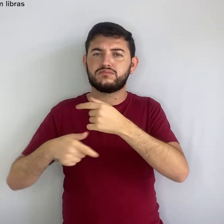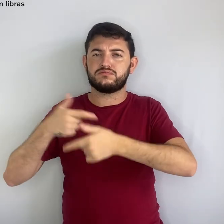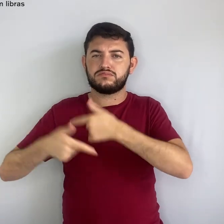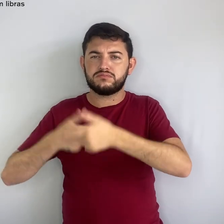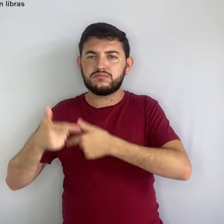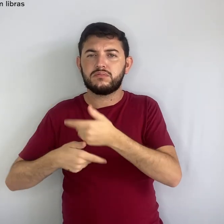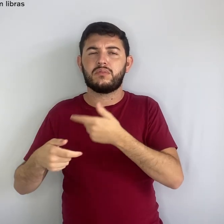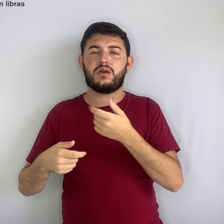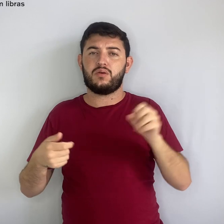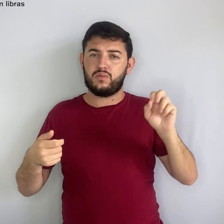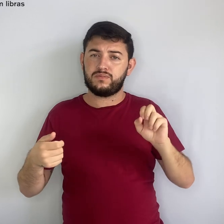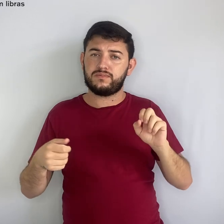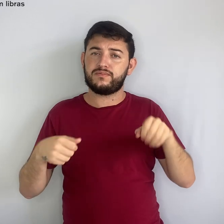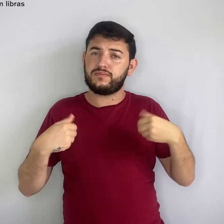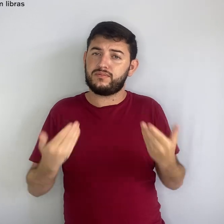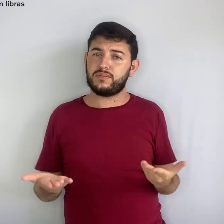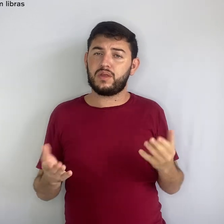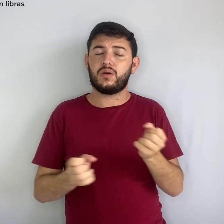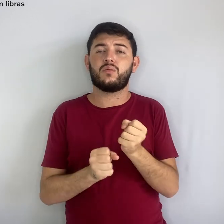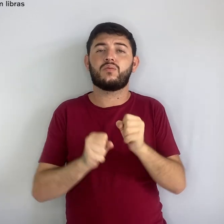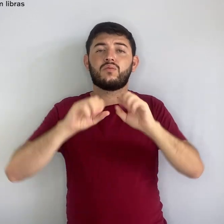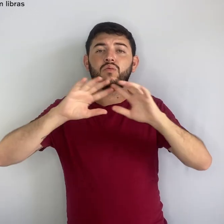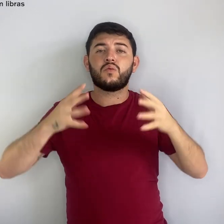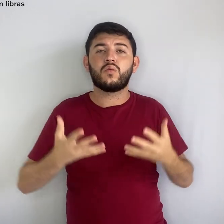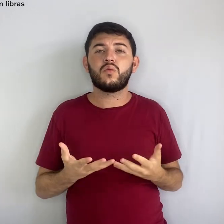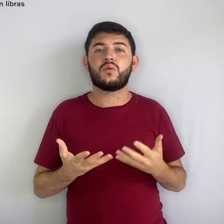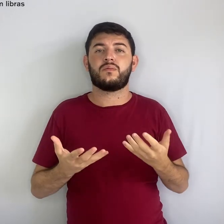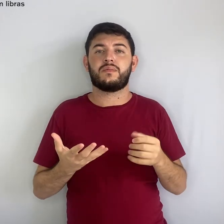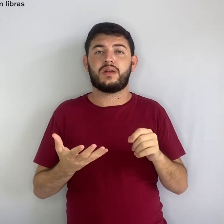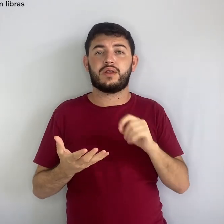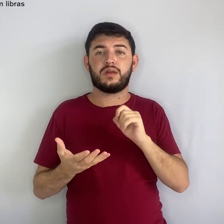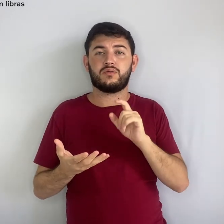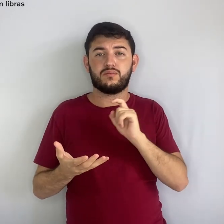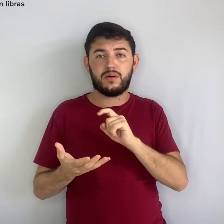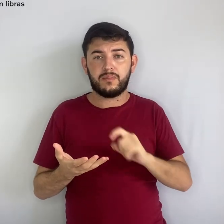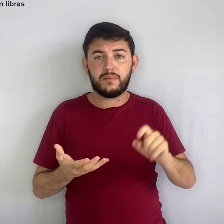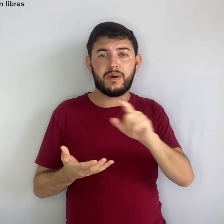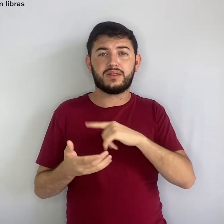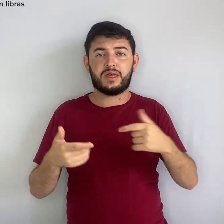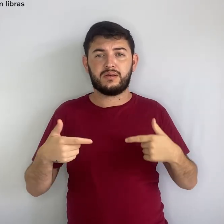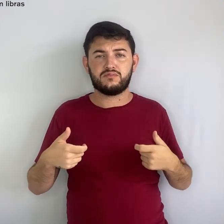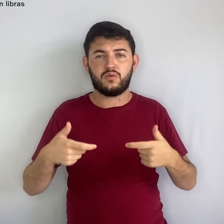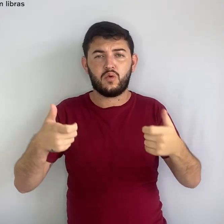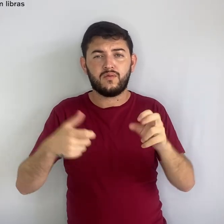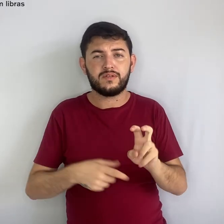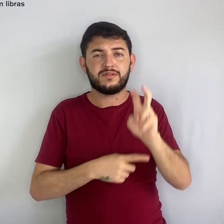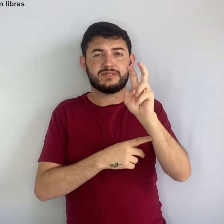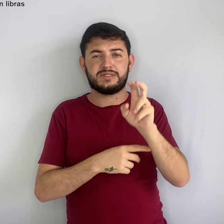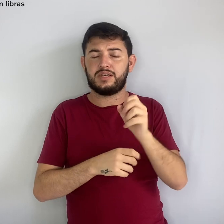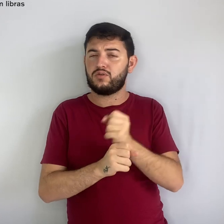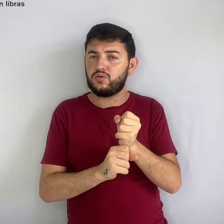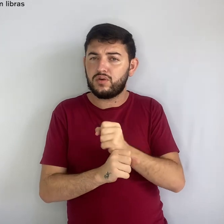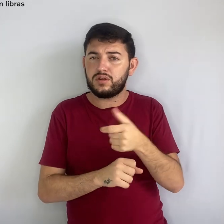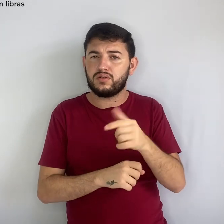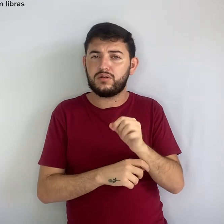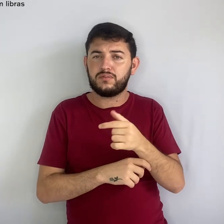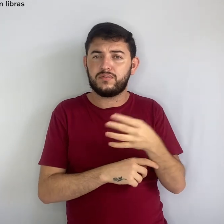2024 com cinco grandes conflitos por dominação de territórios e rapinagem dos